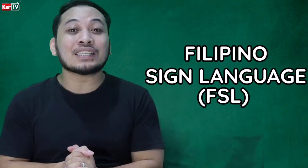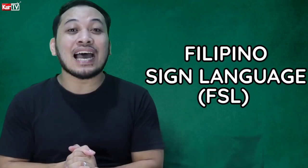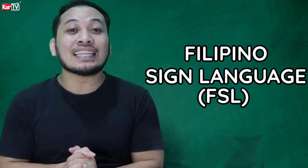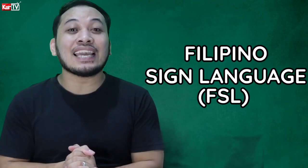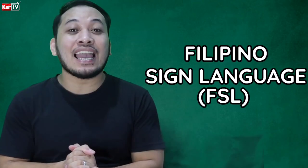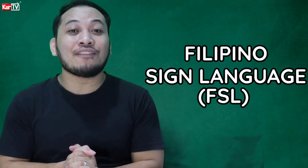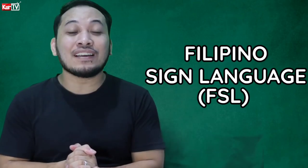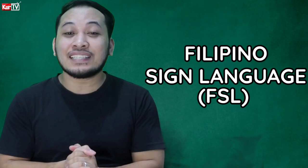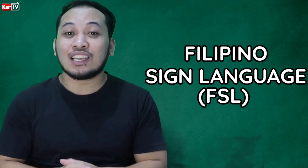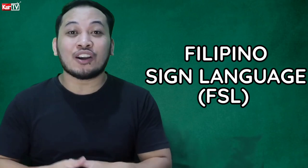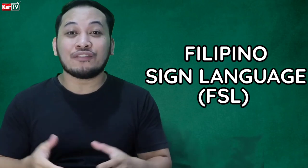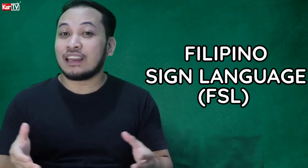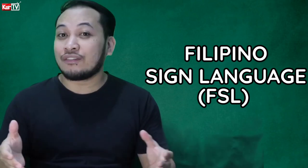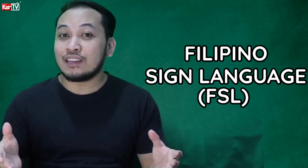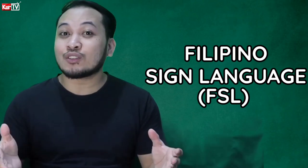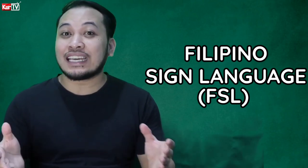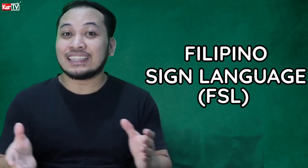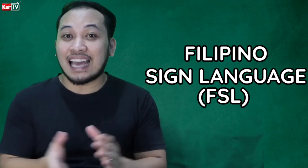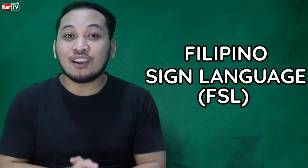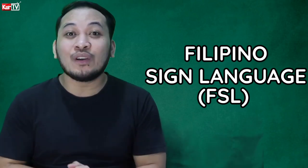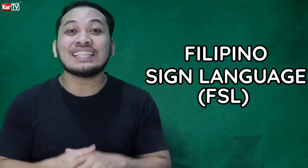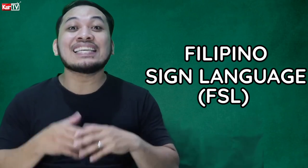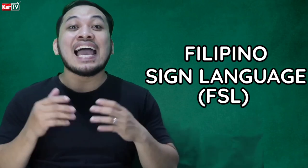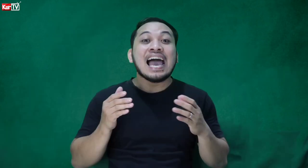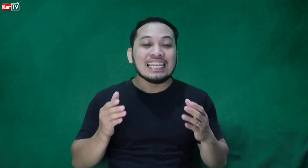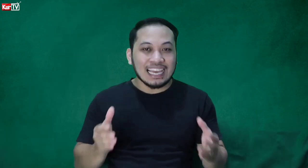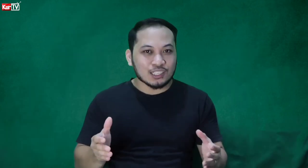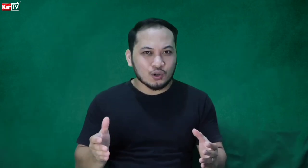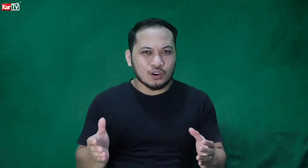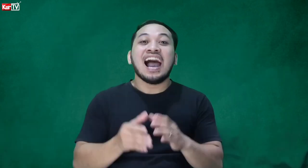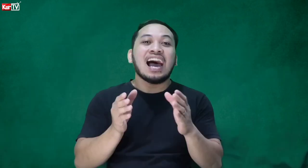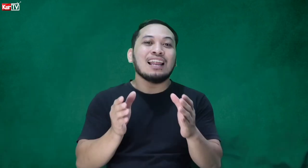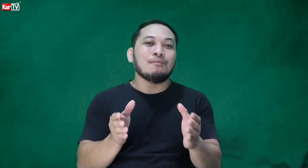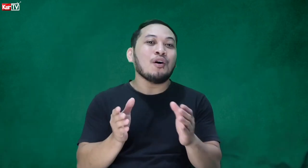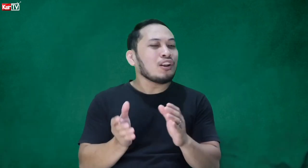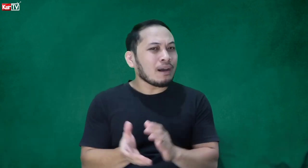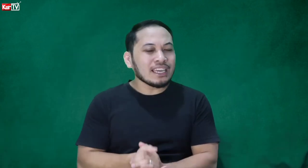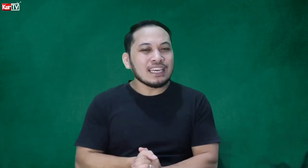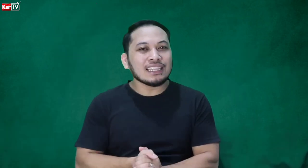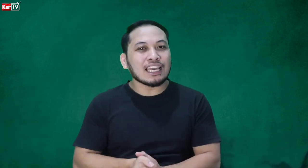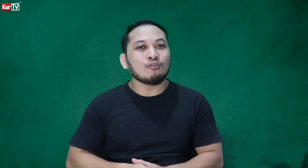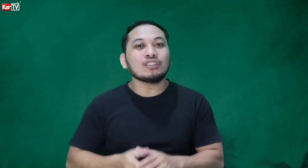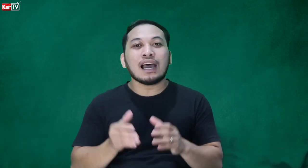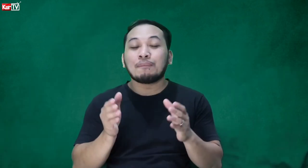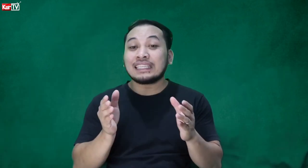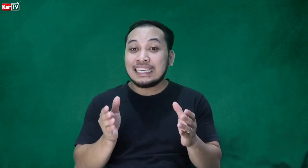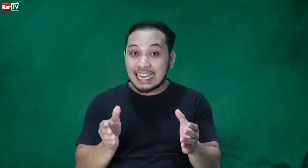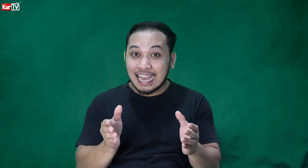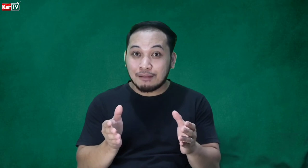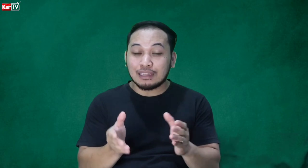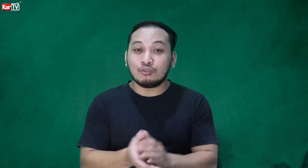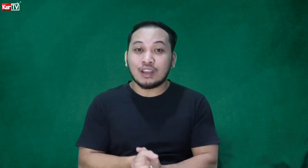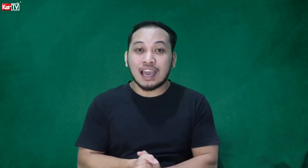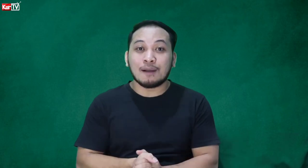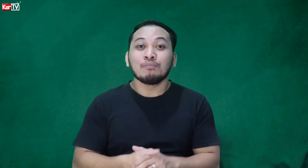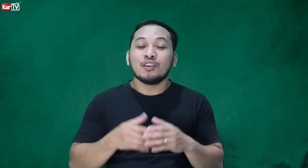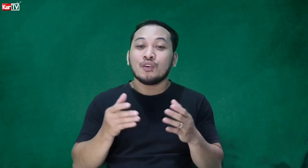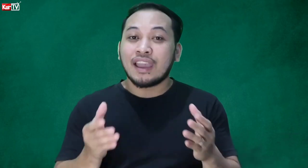sa ating FSL or Filipino sign language lesson. Alam mo, ano pang hinihintay mo? Dapat ginagamit mo na yung